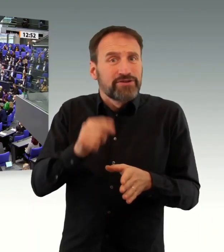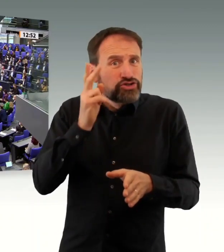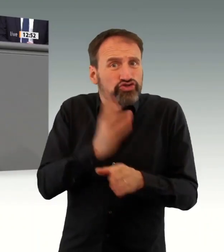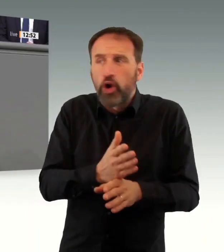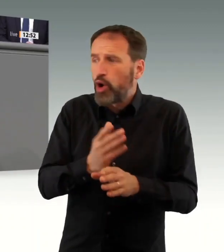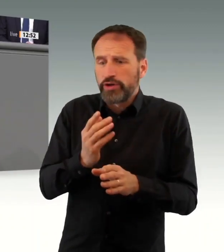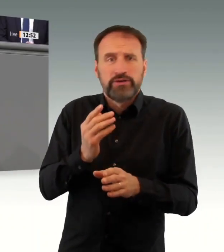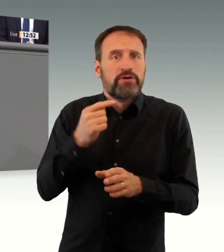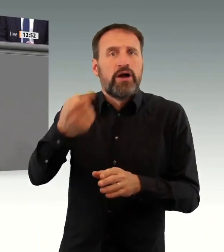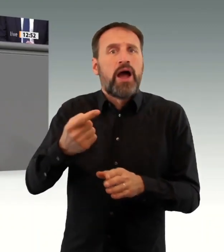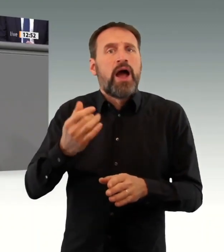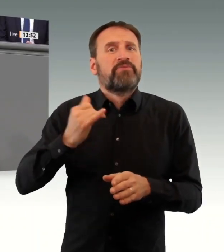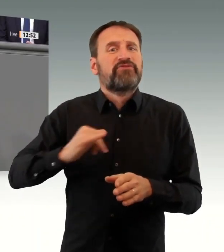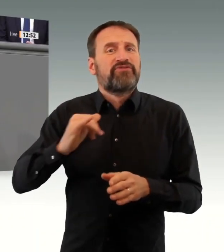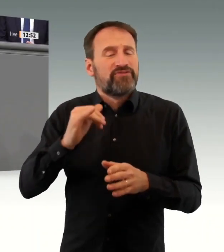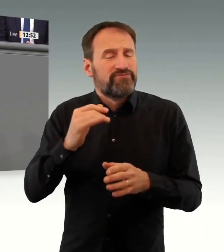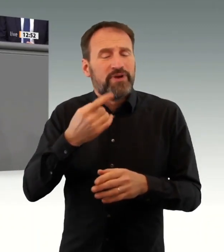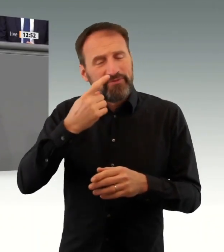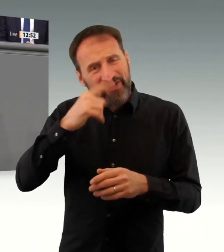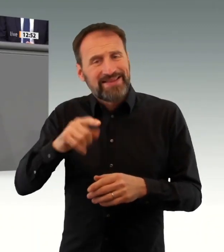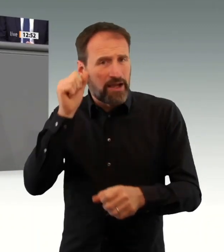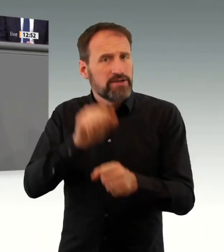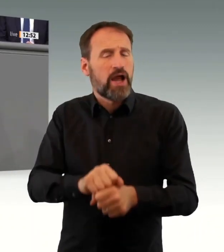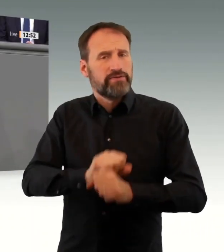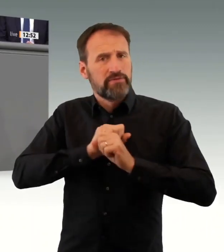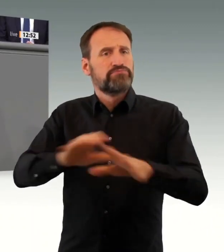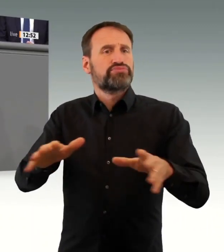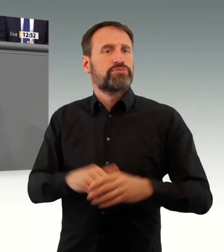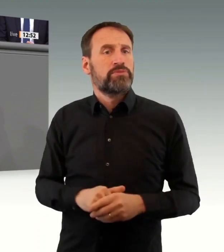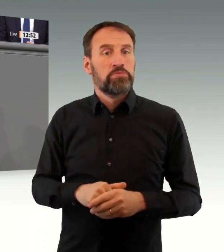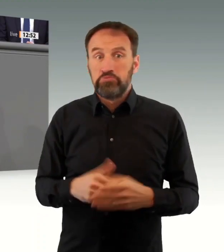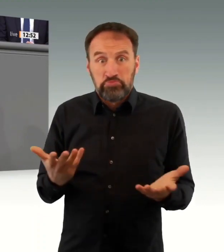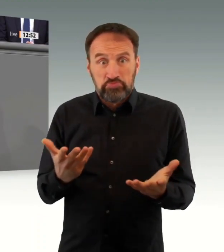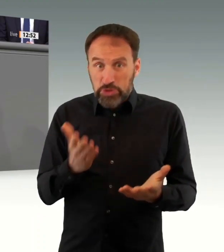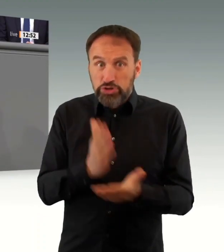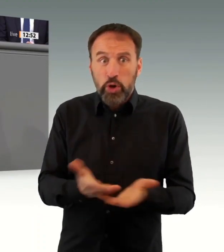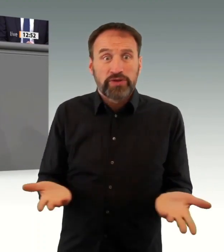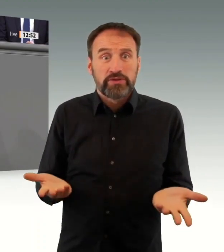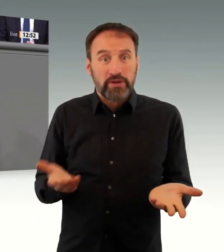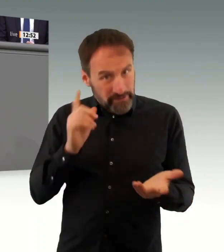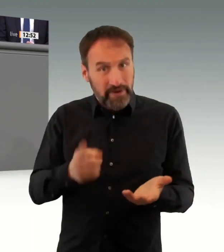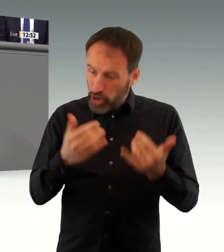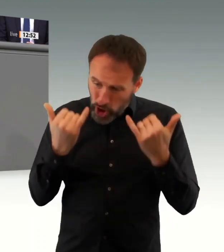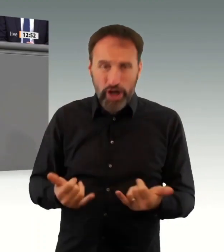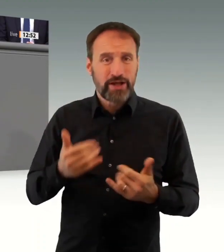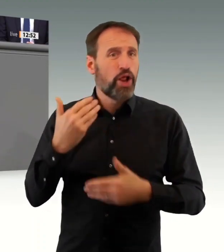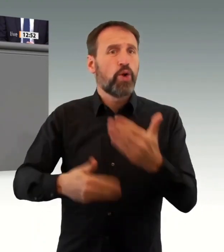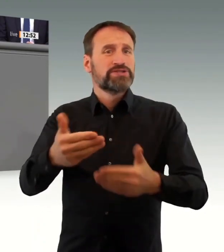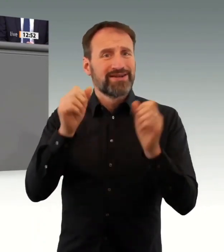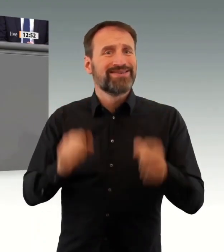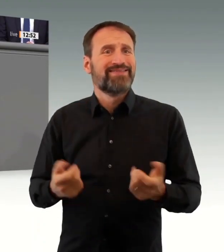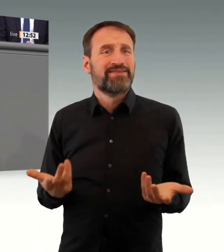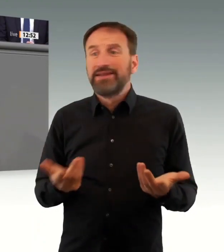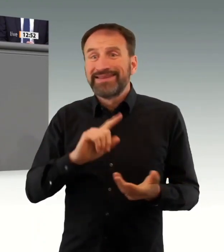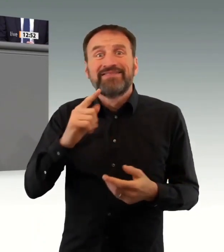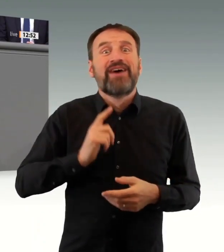Entschuldigung, ich gehe gern auf Ihre Zwischenrufe ein und will Ihnen Folgendes sagen. Natürlich anerkennen